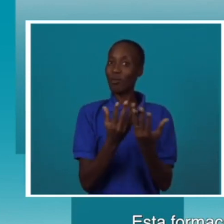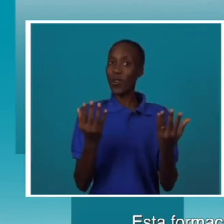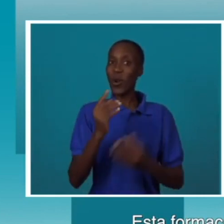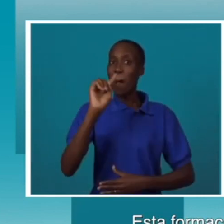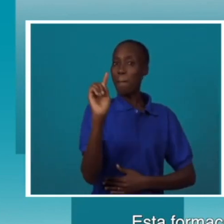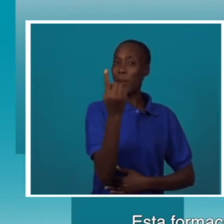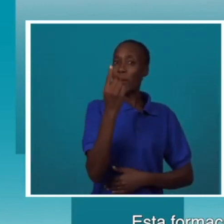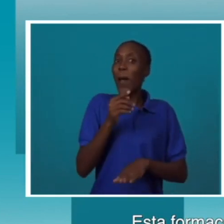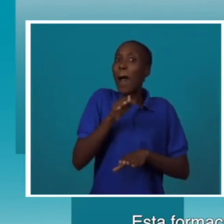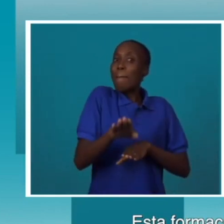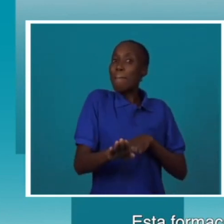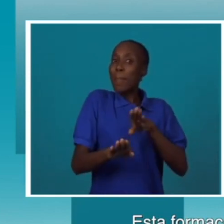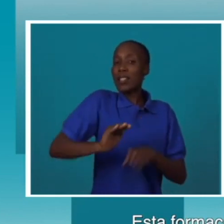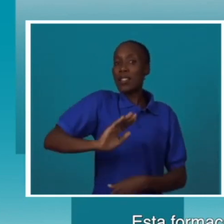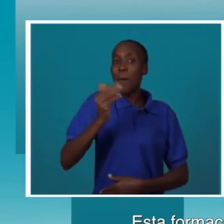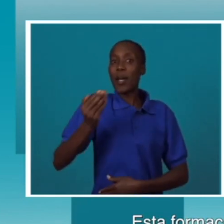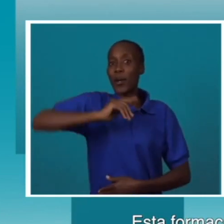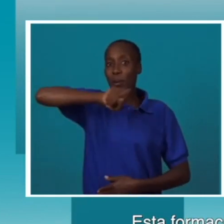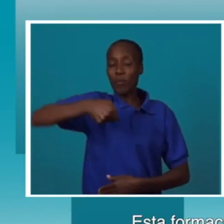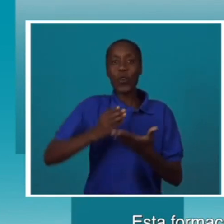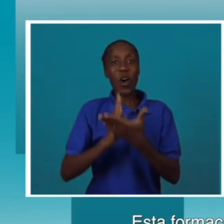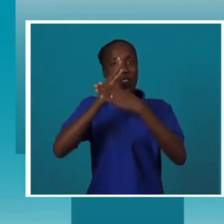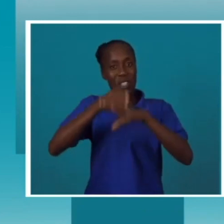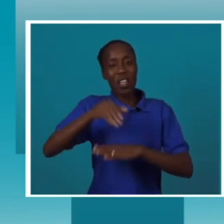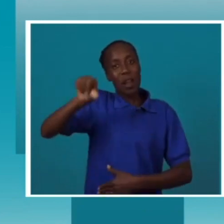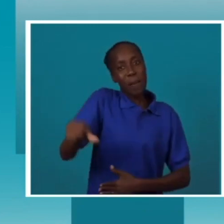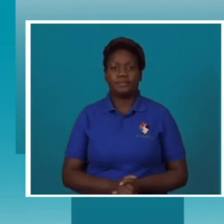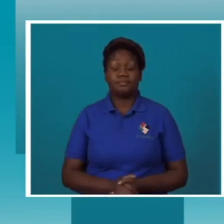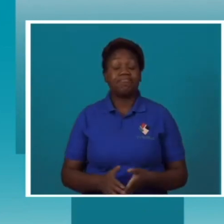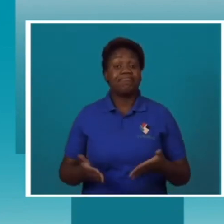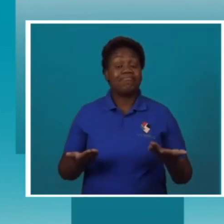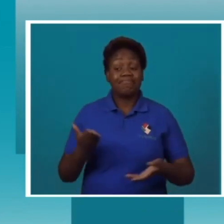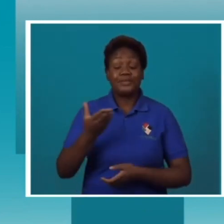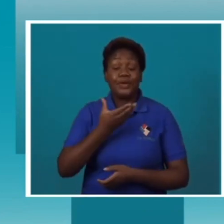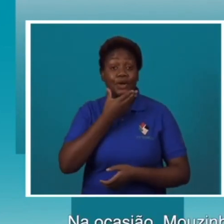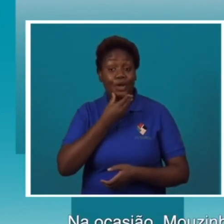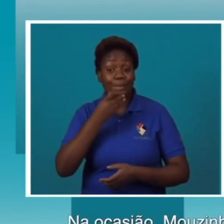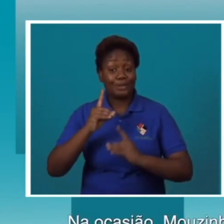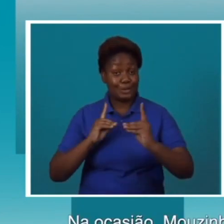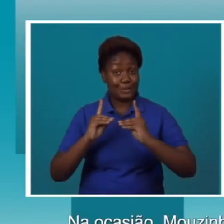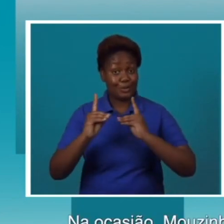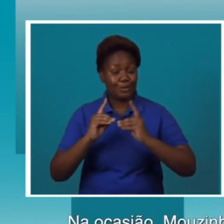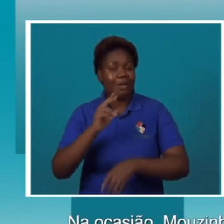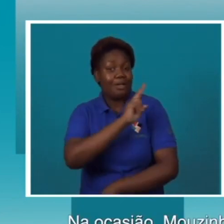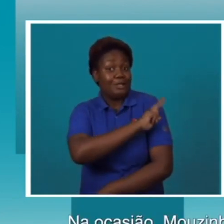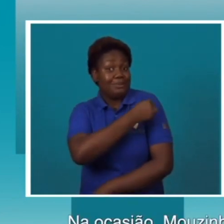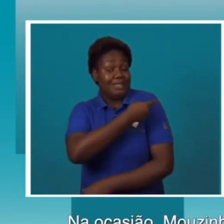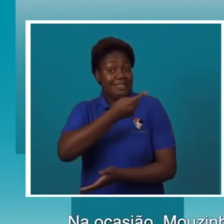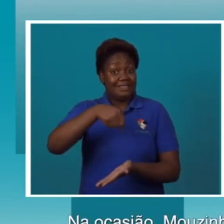primeiro passo para nós avançarmos na melhoria da comunicação. Na ocasião, Mouzinho Said,